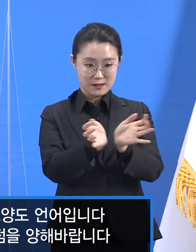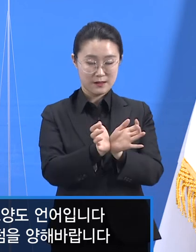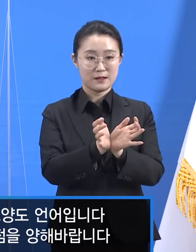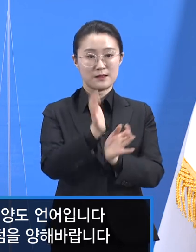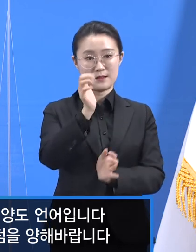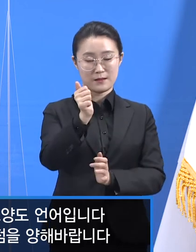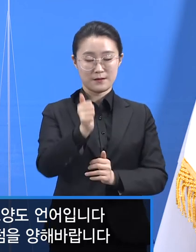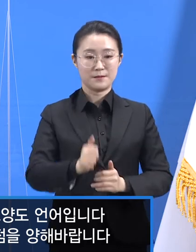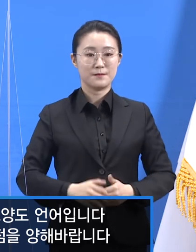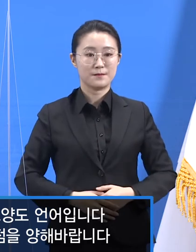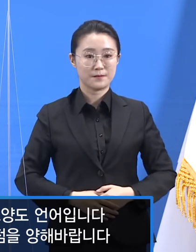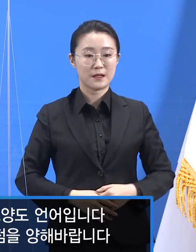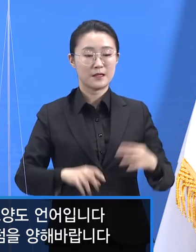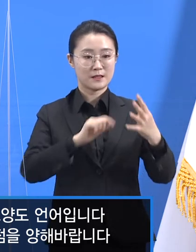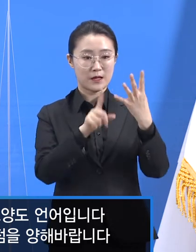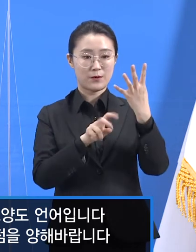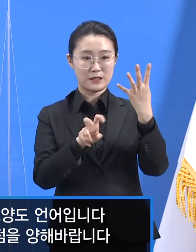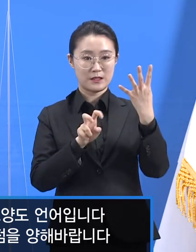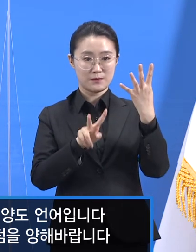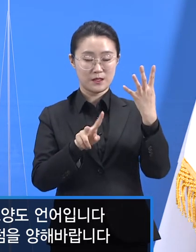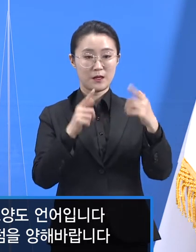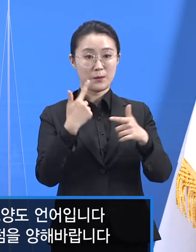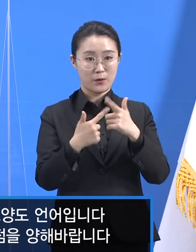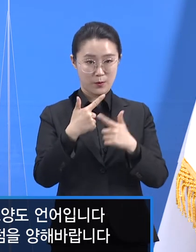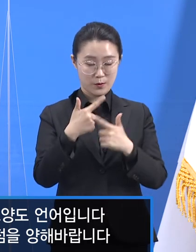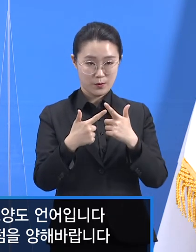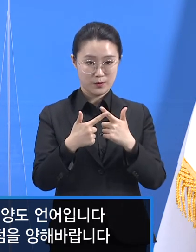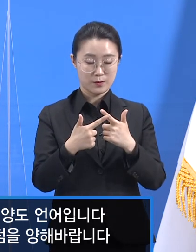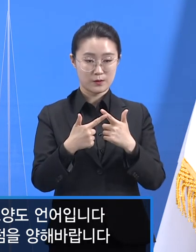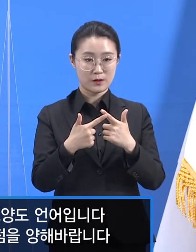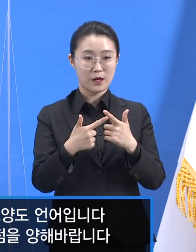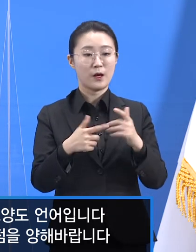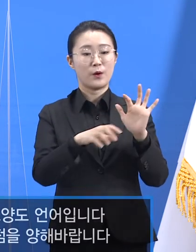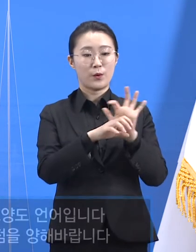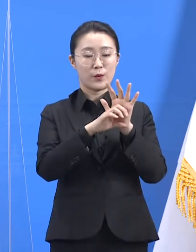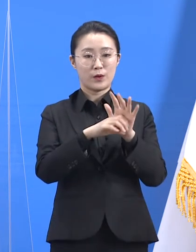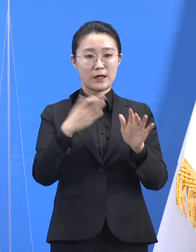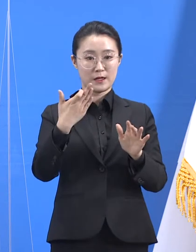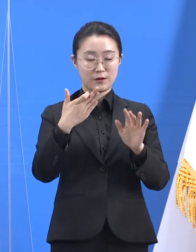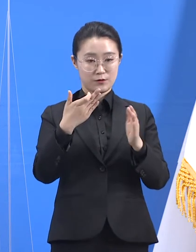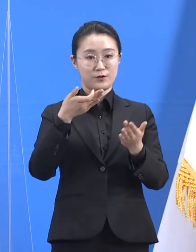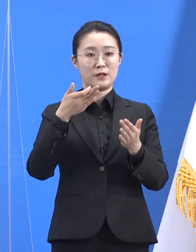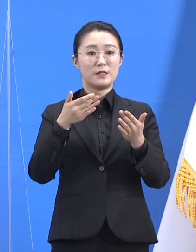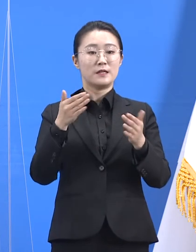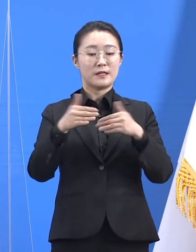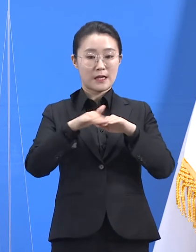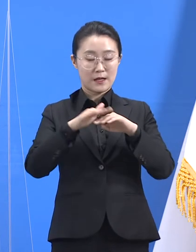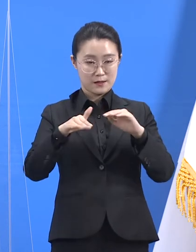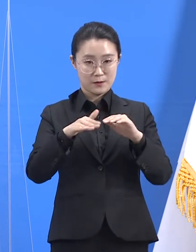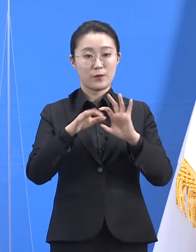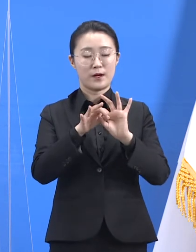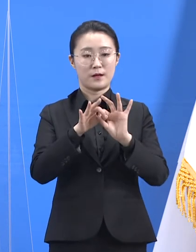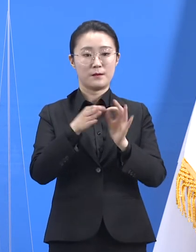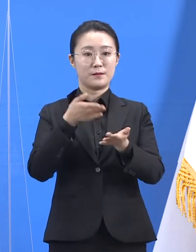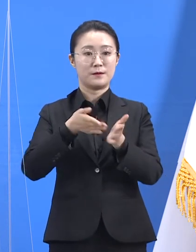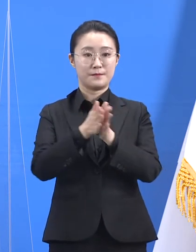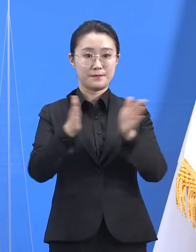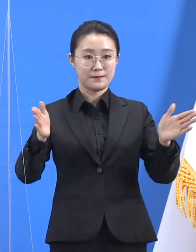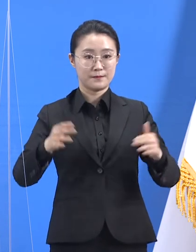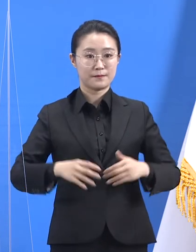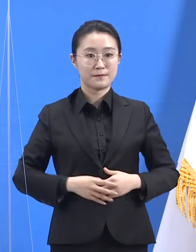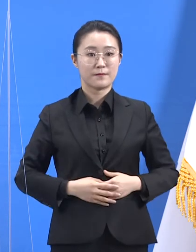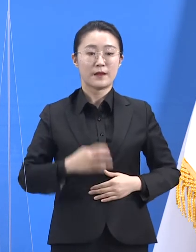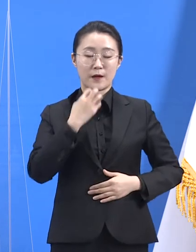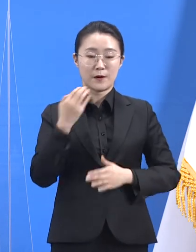4월 22일 목요일 경기도 코로나19 대응 관련 정례 기자회견을 시작하겠습니다. 경기도의